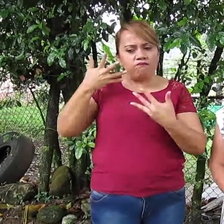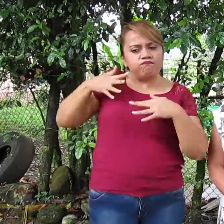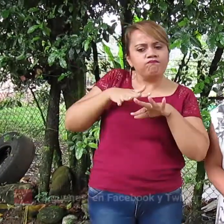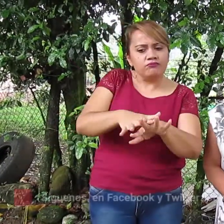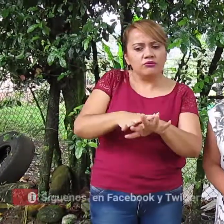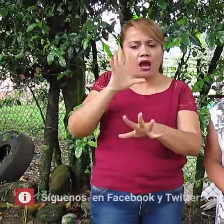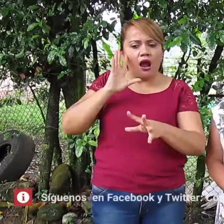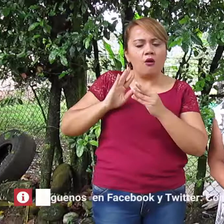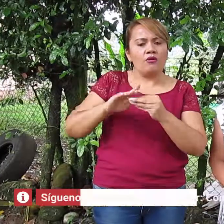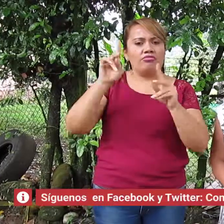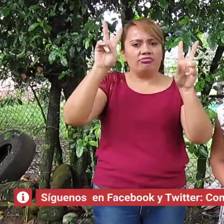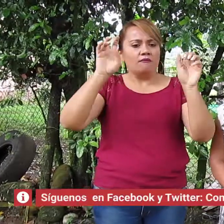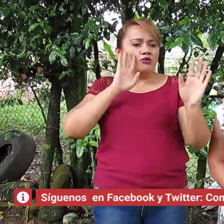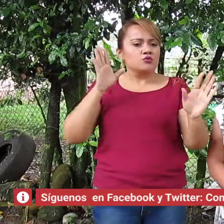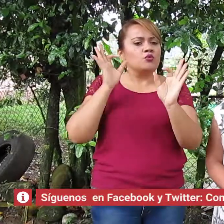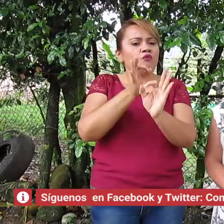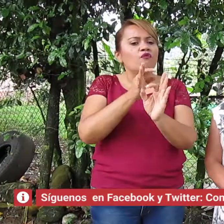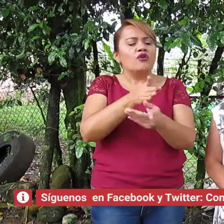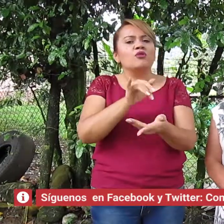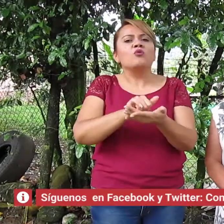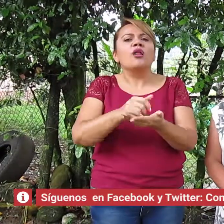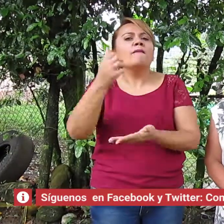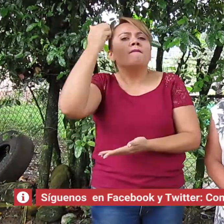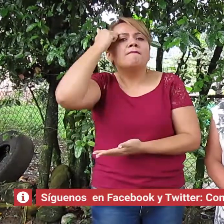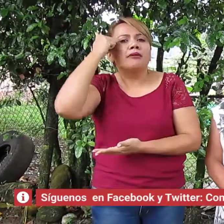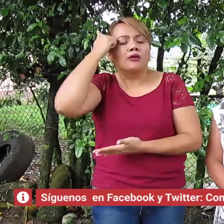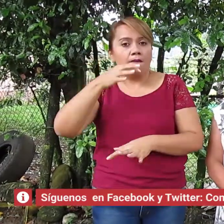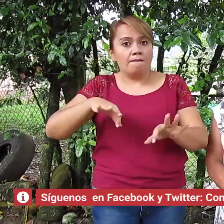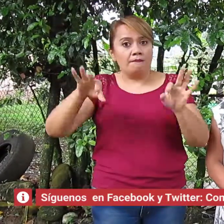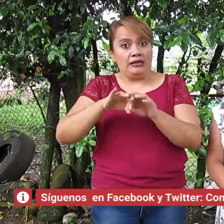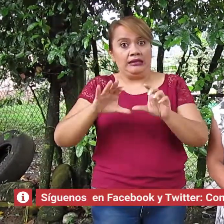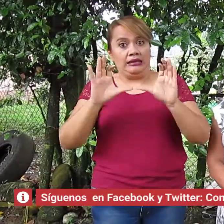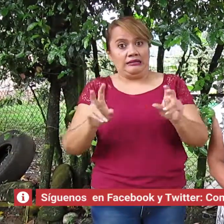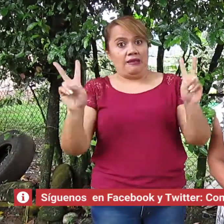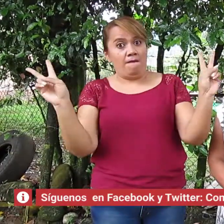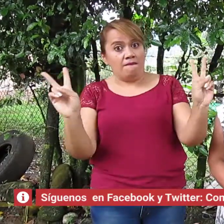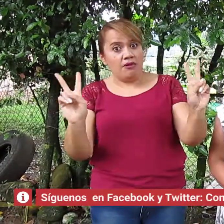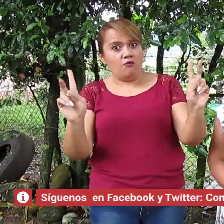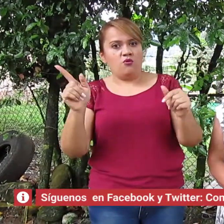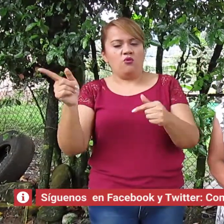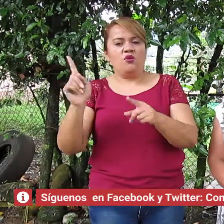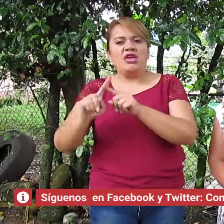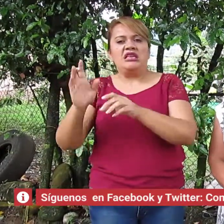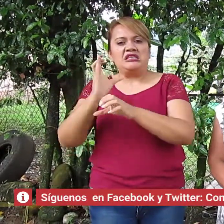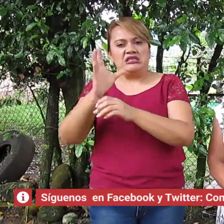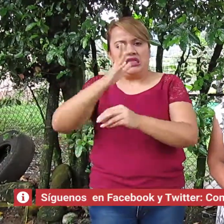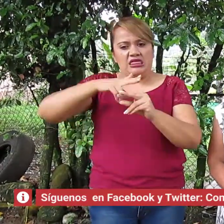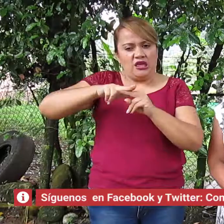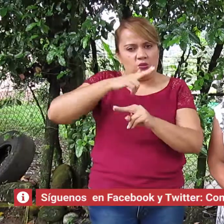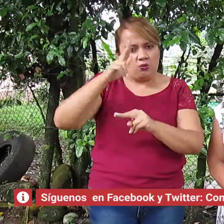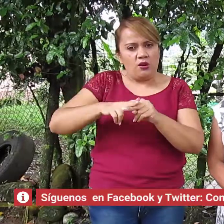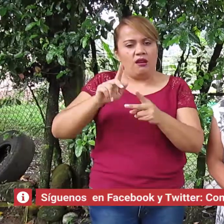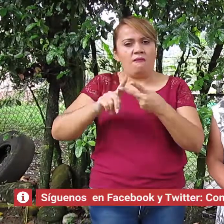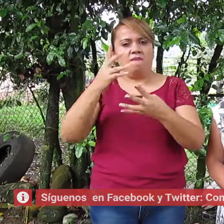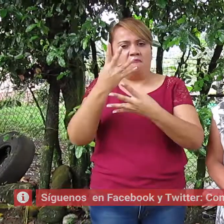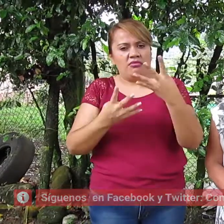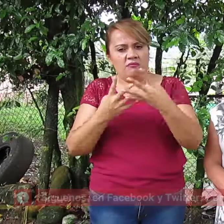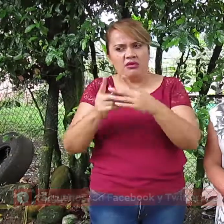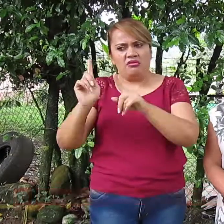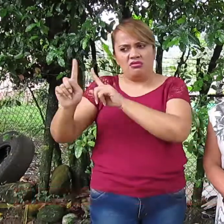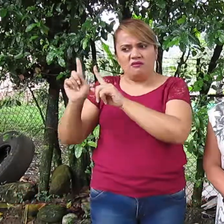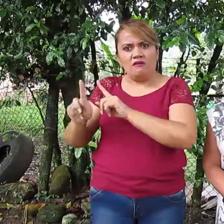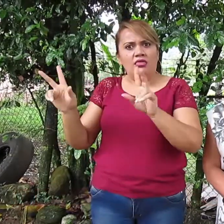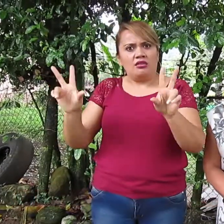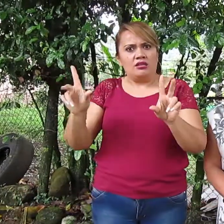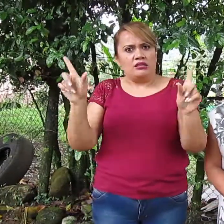la parte pedagógica donde hemos estado viendo clases en vivo de ciencias naturales, de matemáticas y esto ha